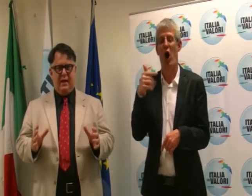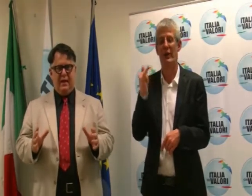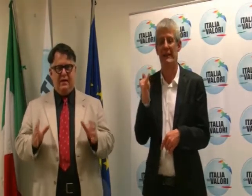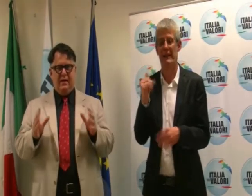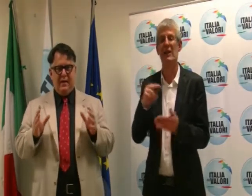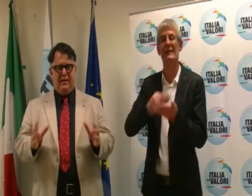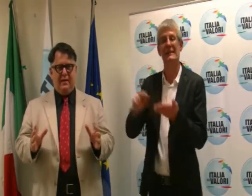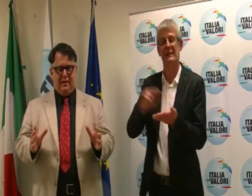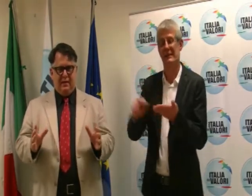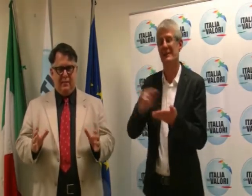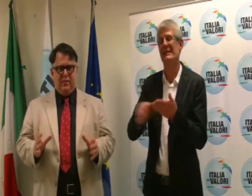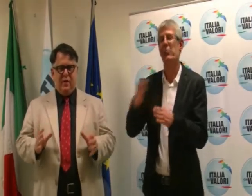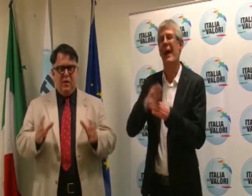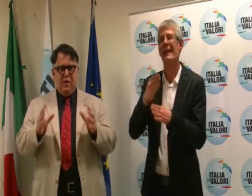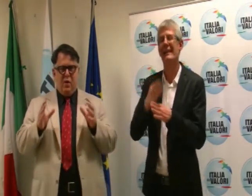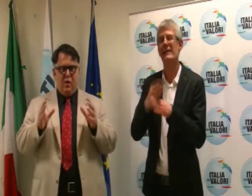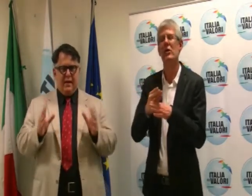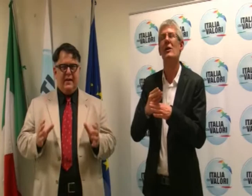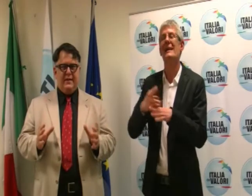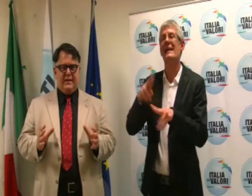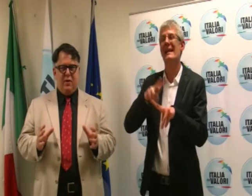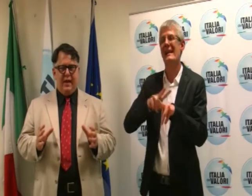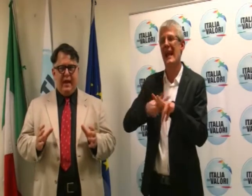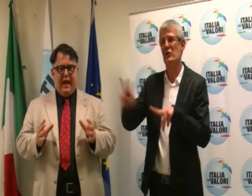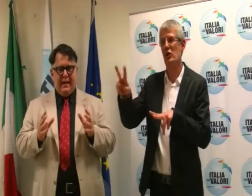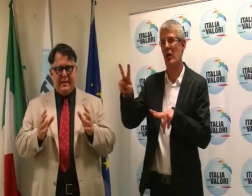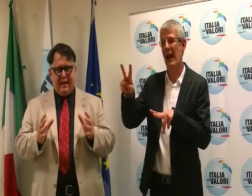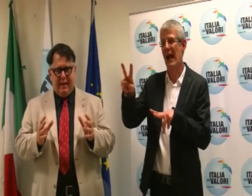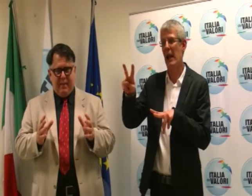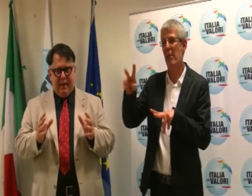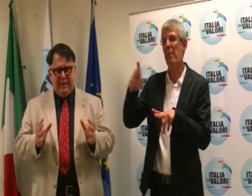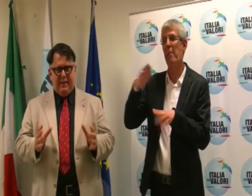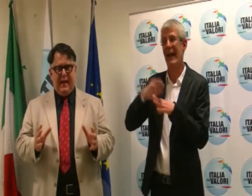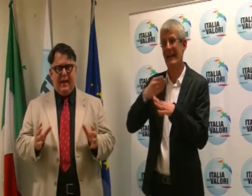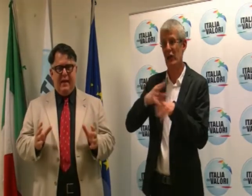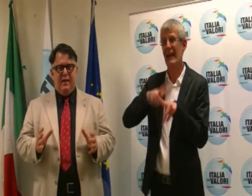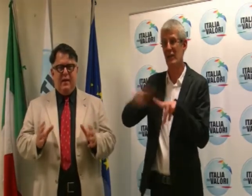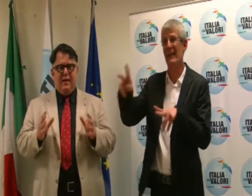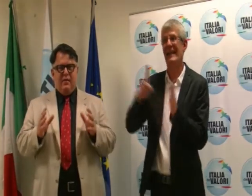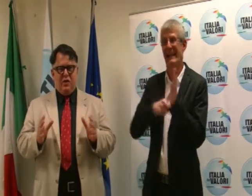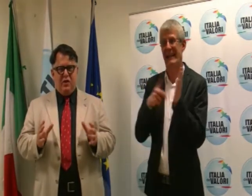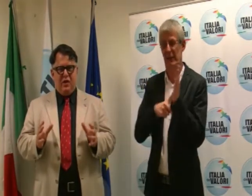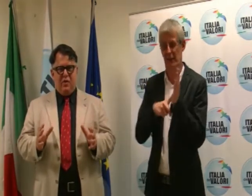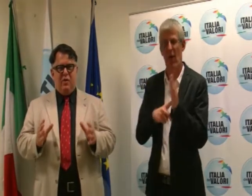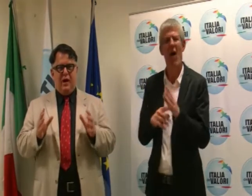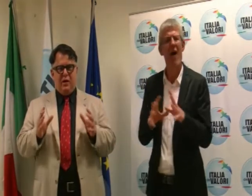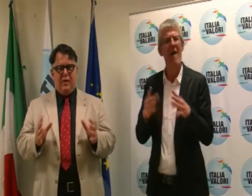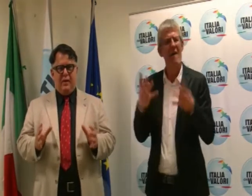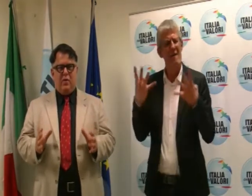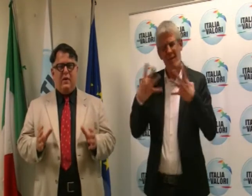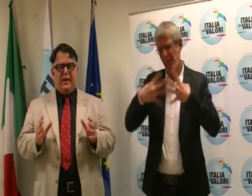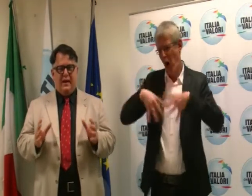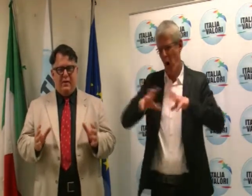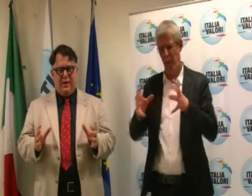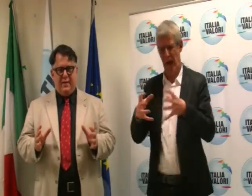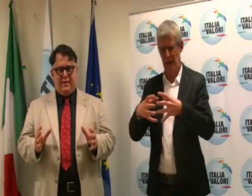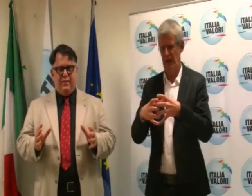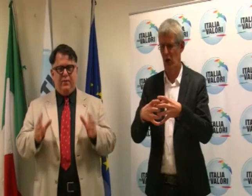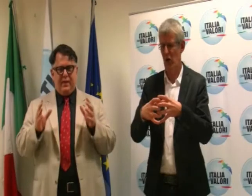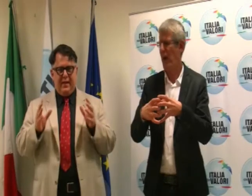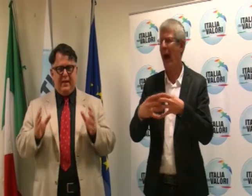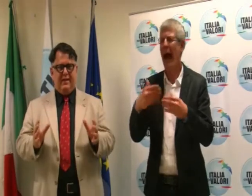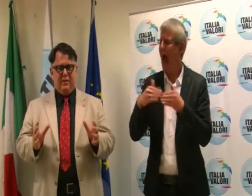Nazionale dei Diritti, organizzazione extraparlamentare vicino agli operatori della